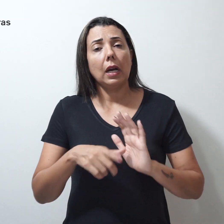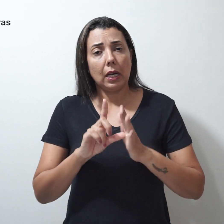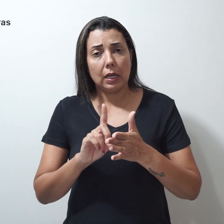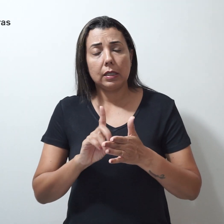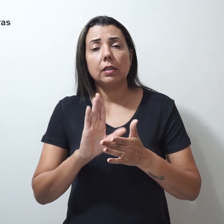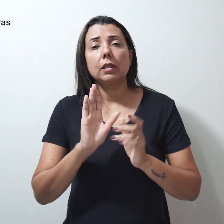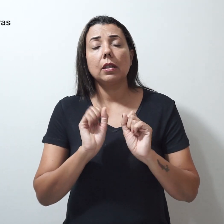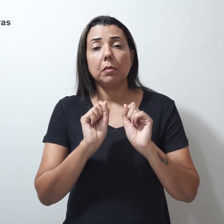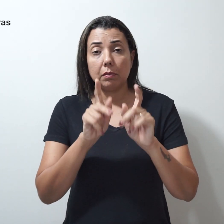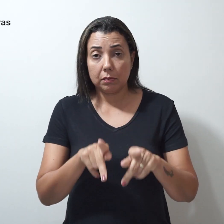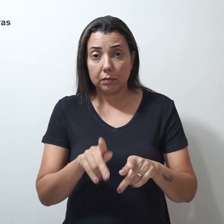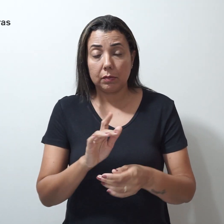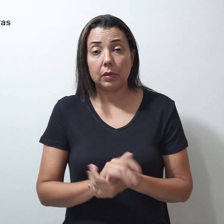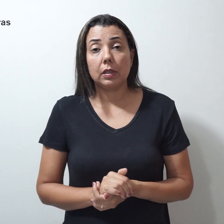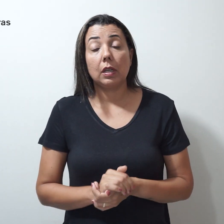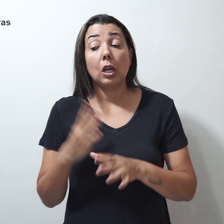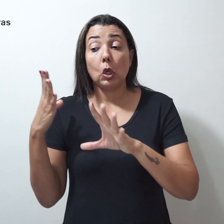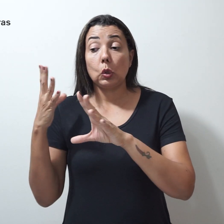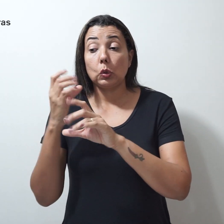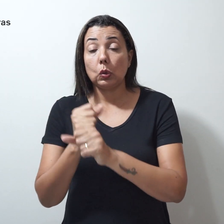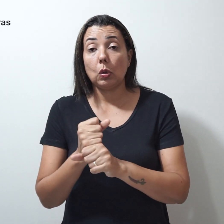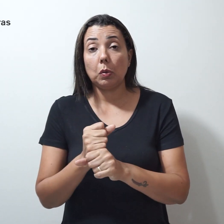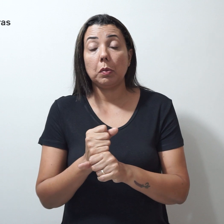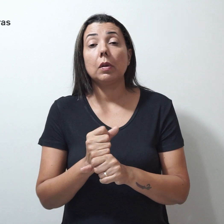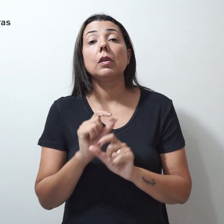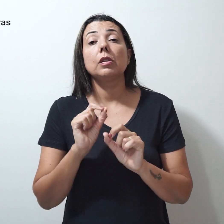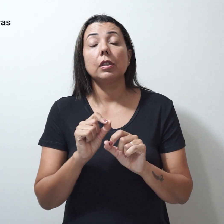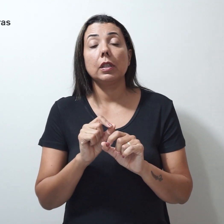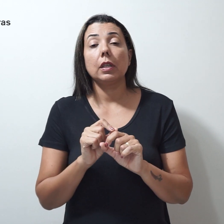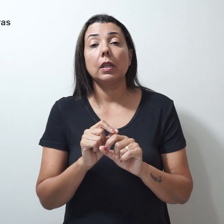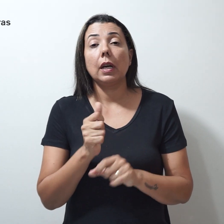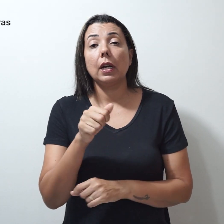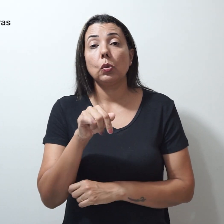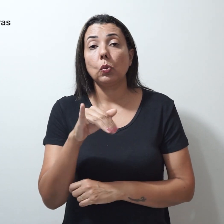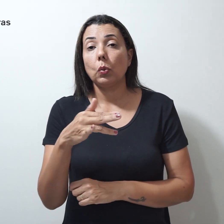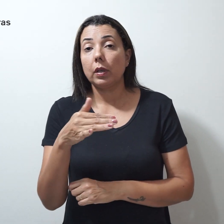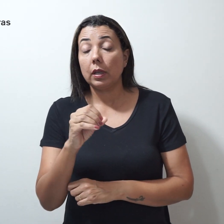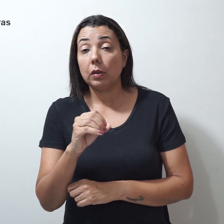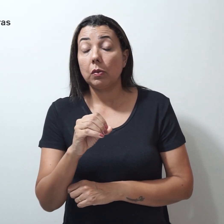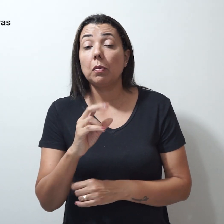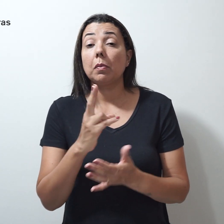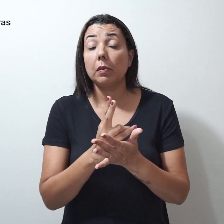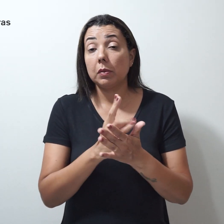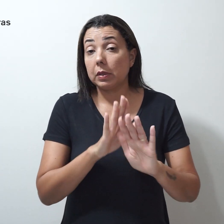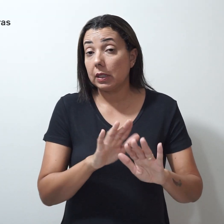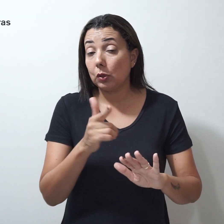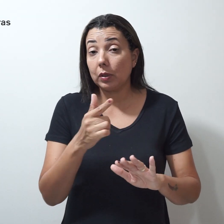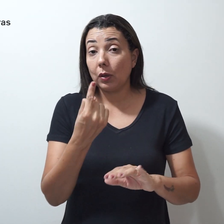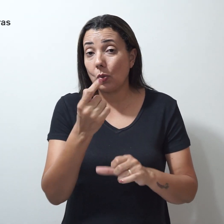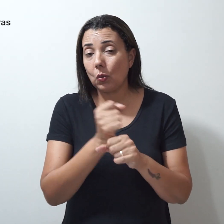aposentadoria, conta para aquisição de anuênio, pois ainda que não tenha um ano de trabalho,